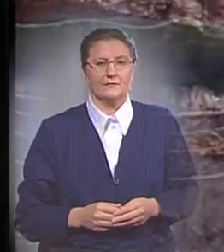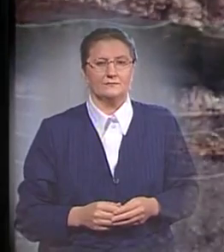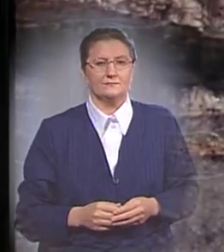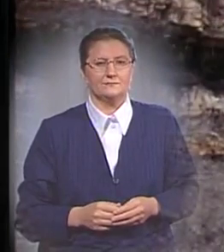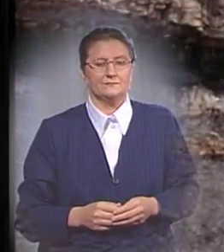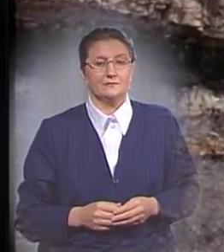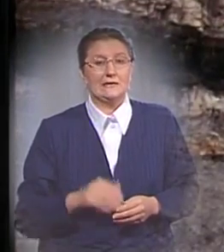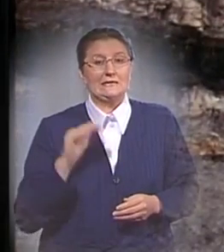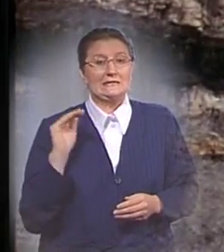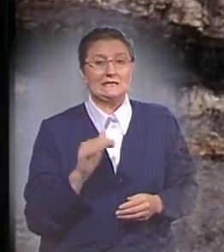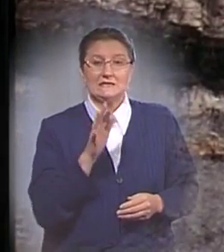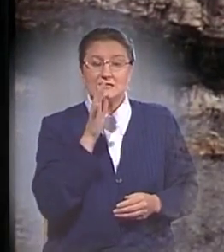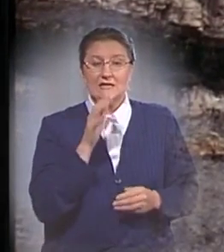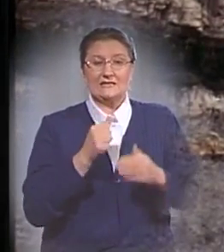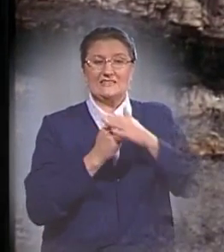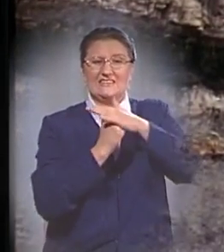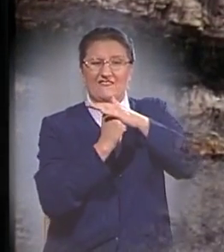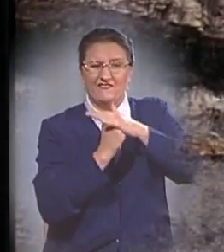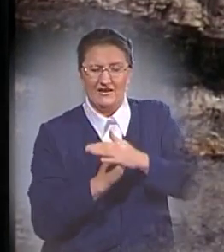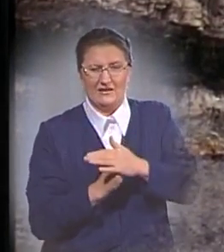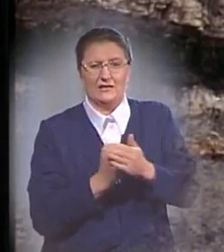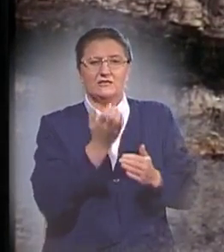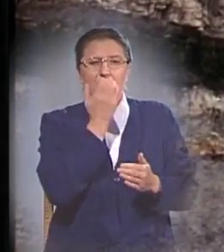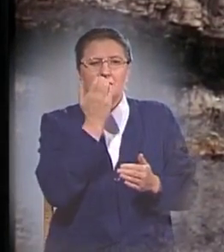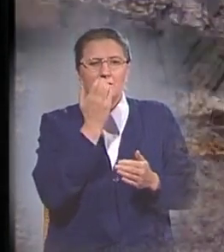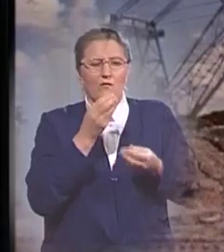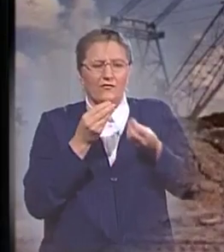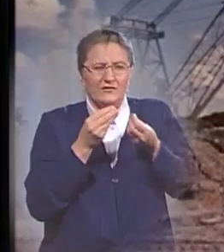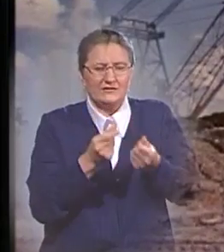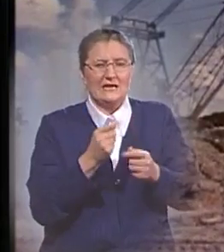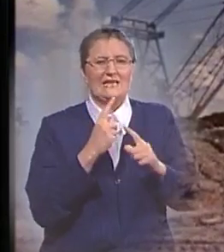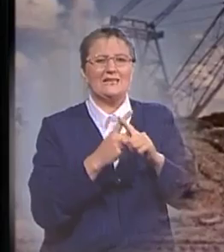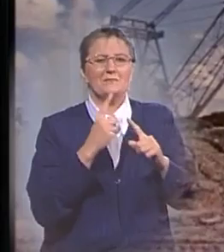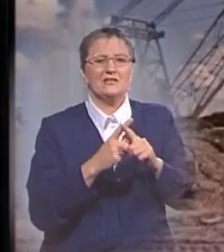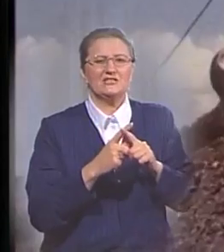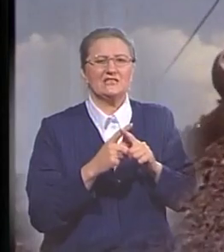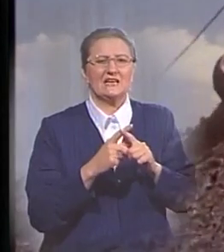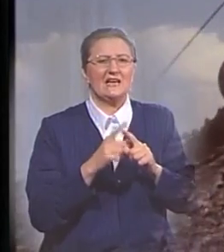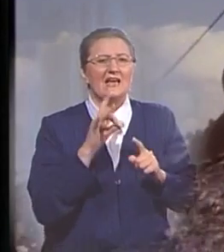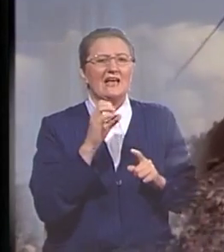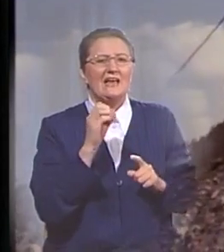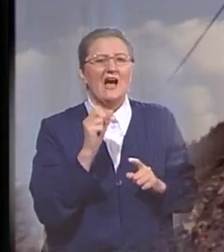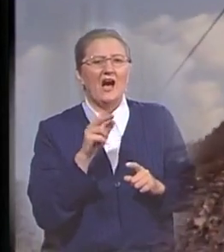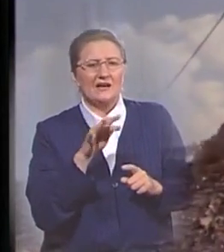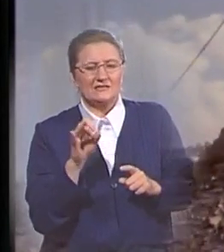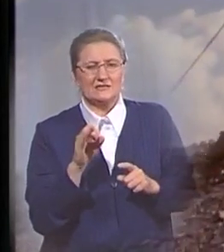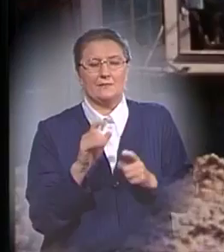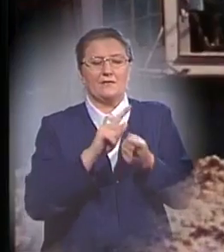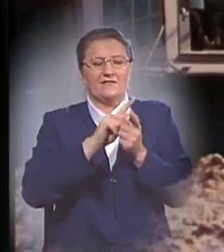Тысячи лет давления, теплового воздействия и химические реакции превратили эти захороненные останки